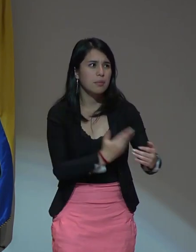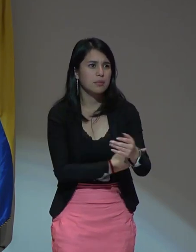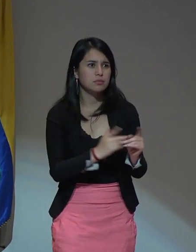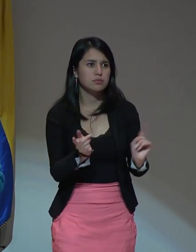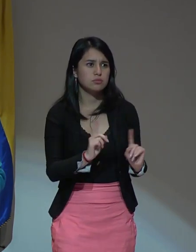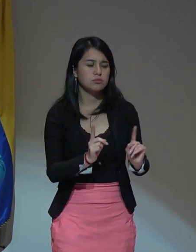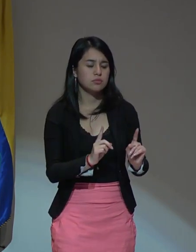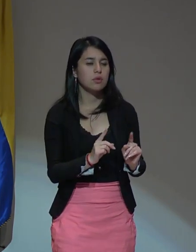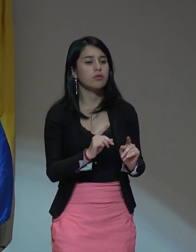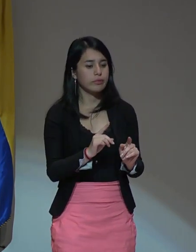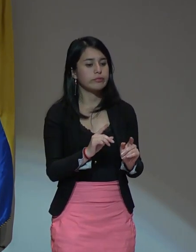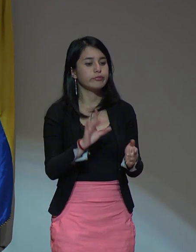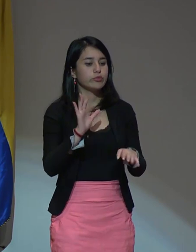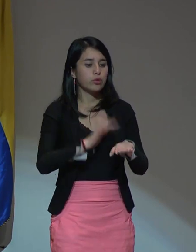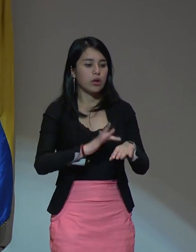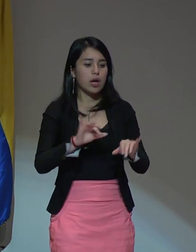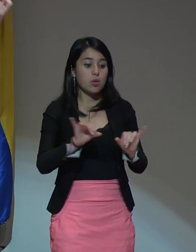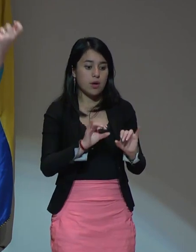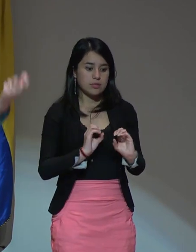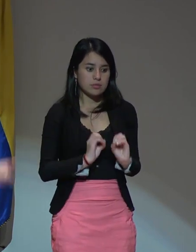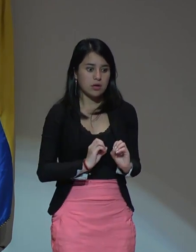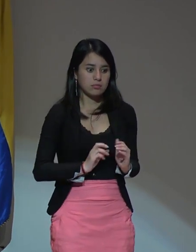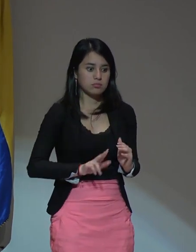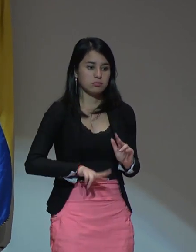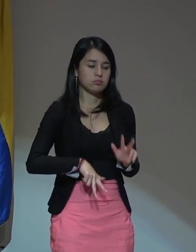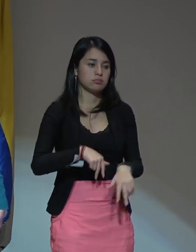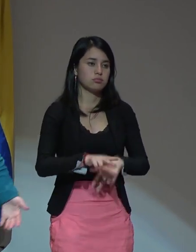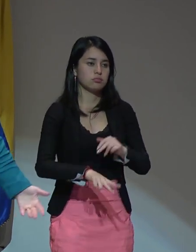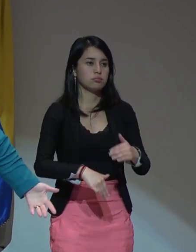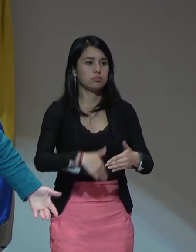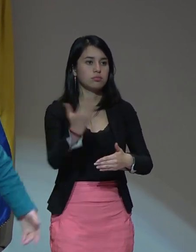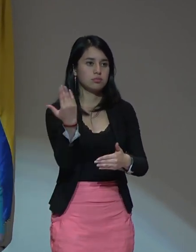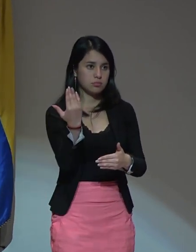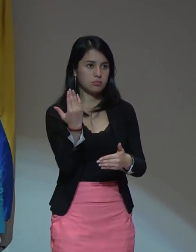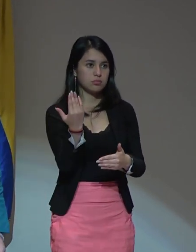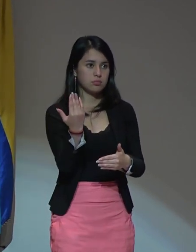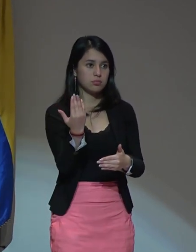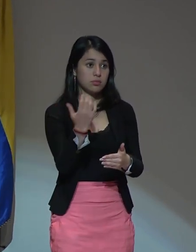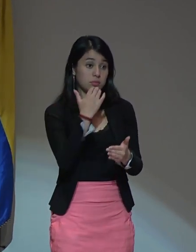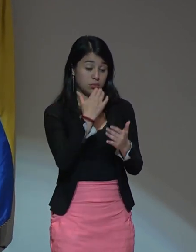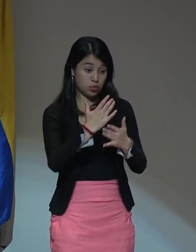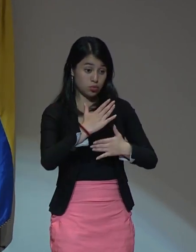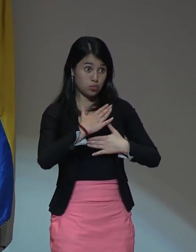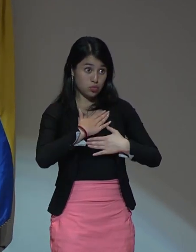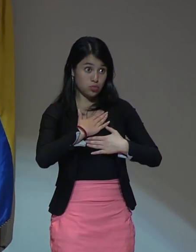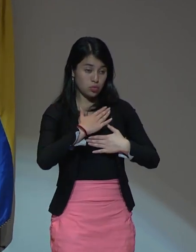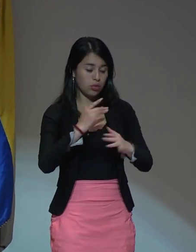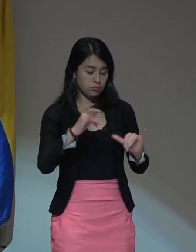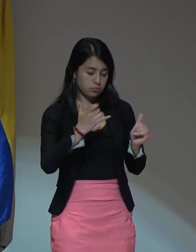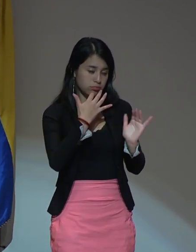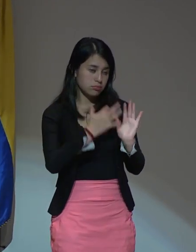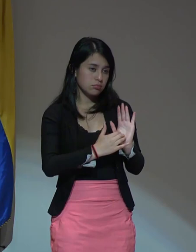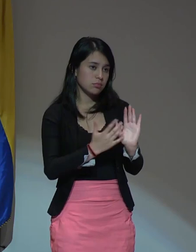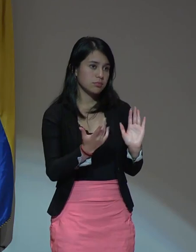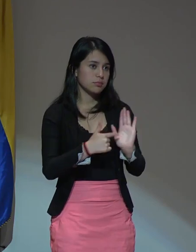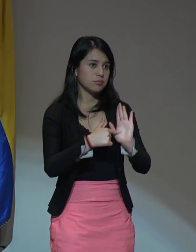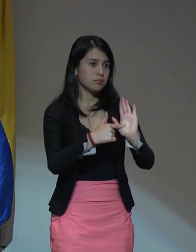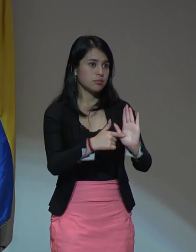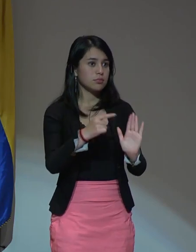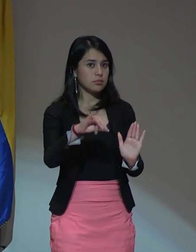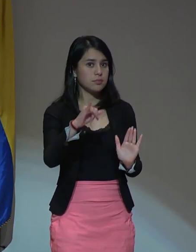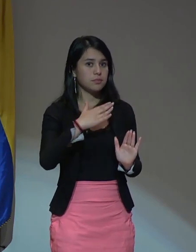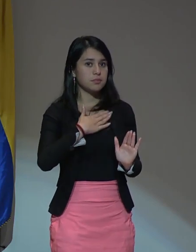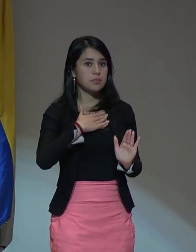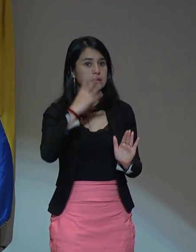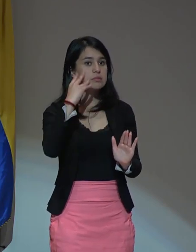Entonces empezar desde allí yo soy el propio ejemplo después de experiencias